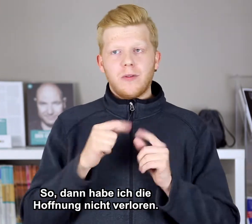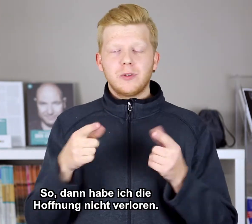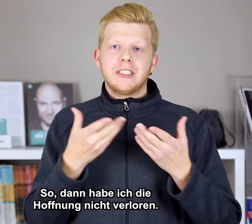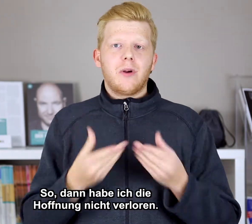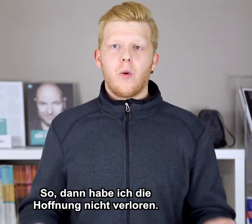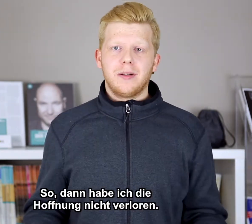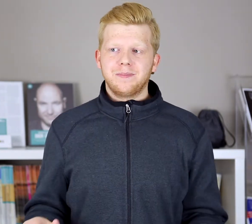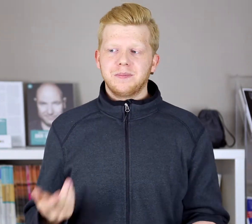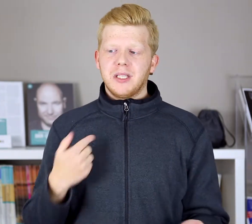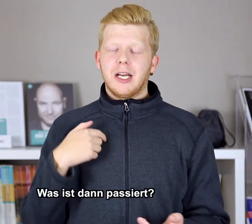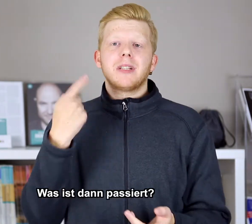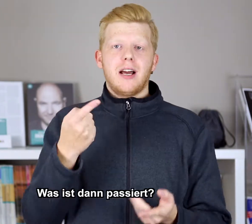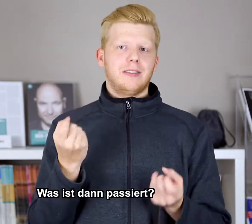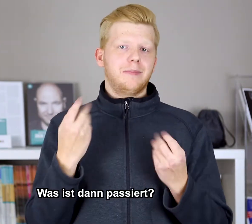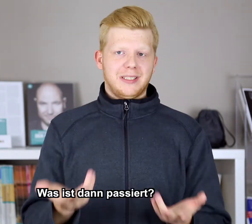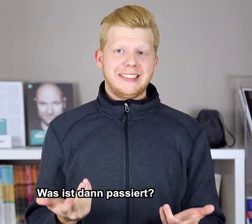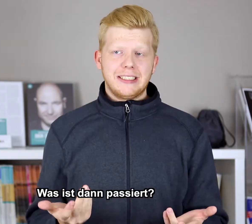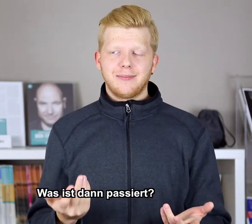Hoffnung nicht verloren. Aber danach, neben dem Fazien,